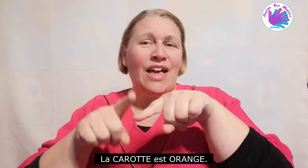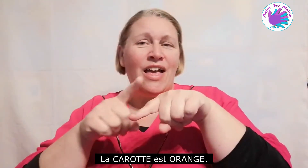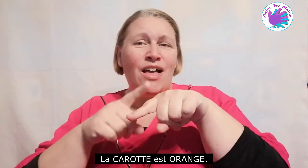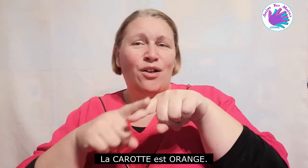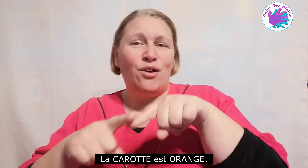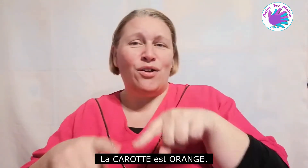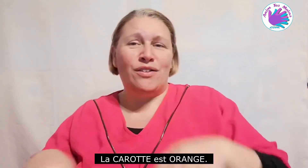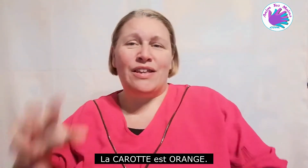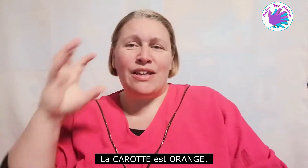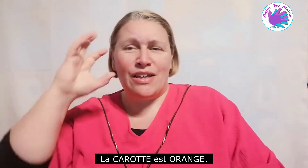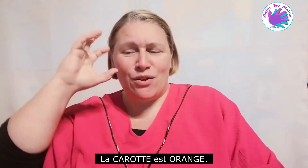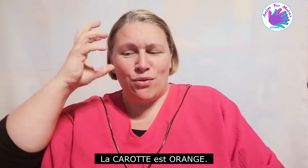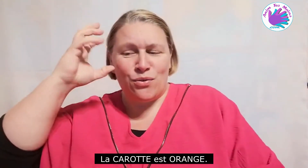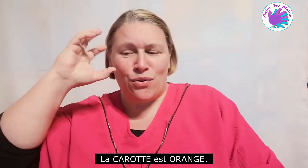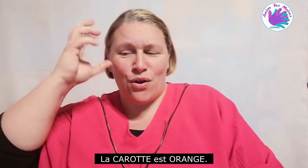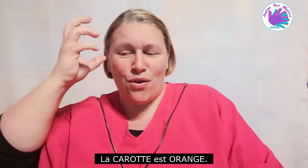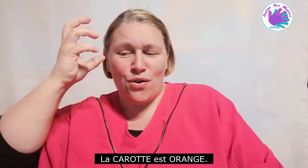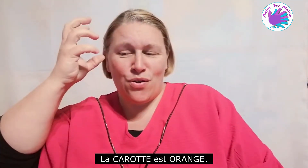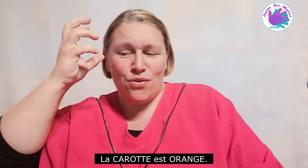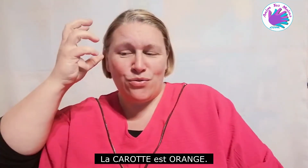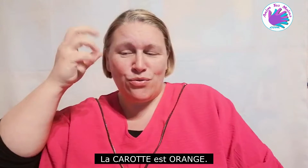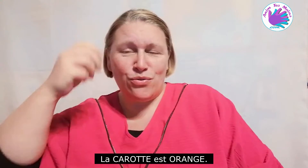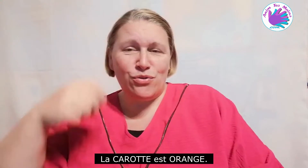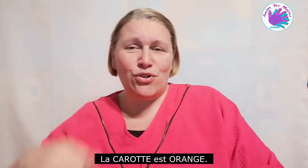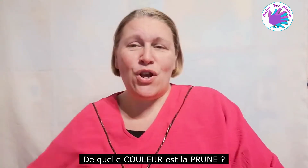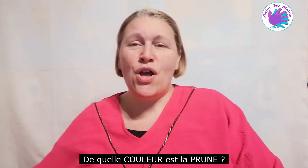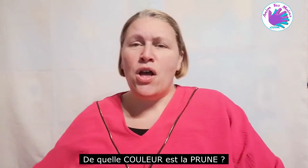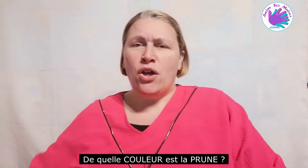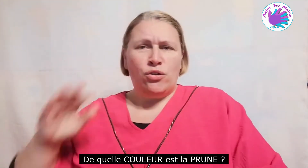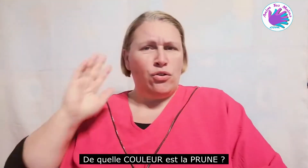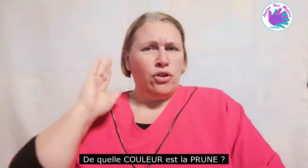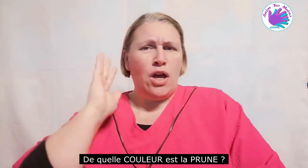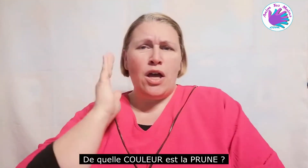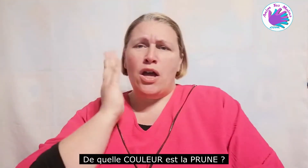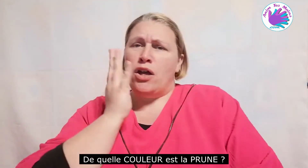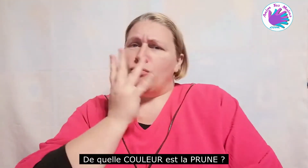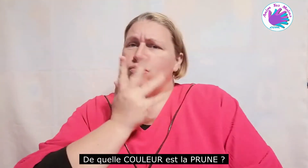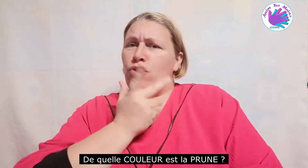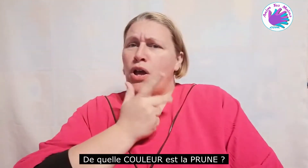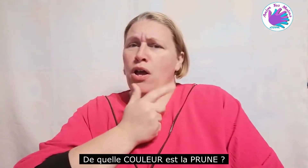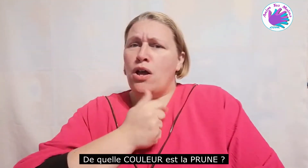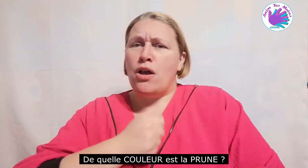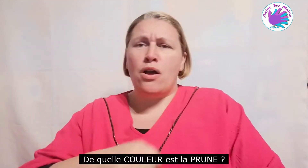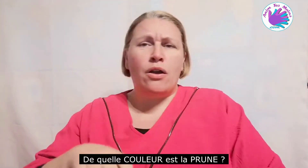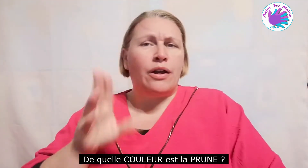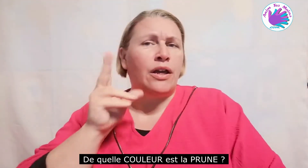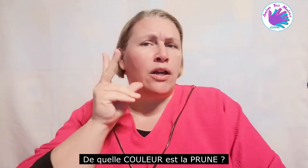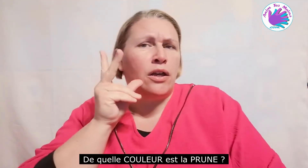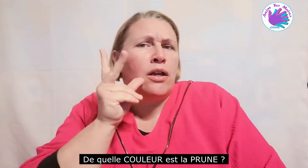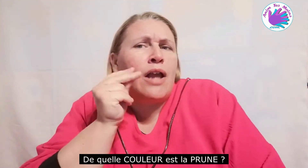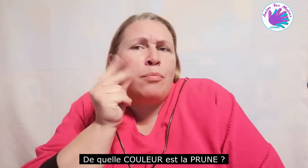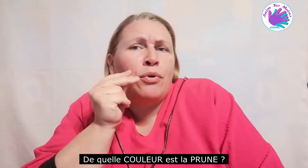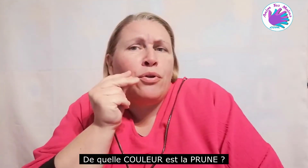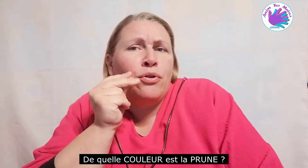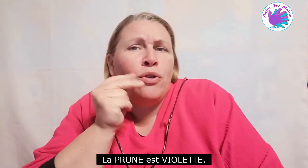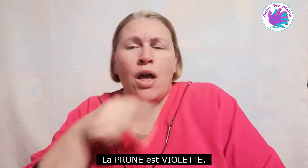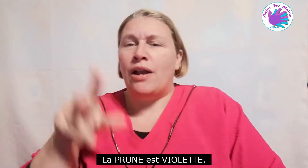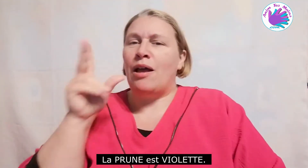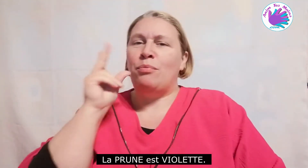carotte est orange de quelle couleur est la prune la